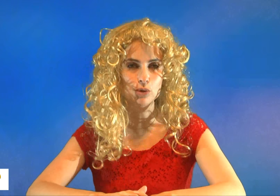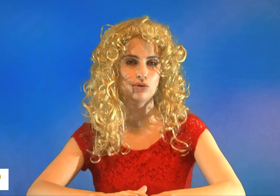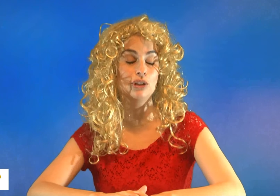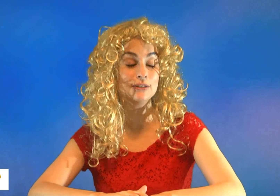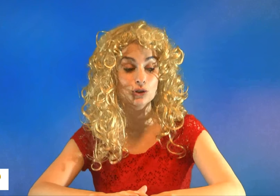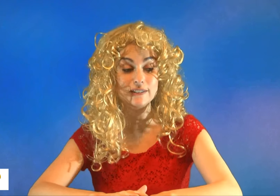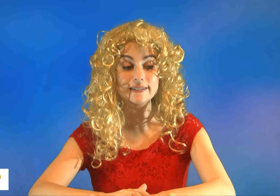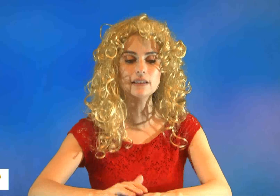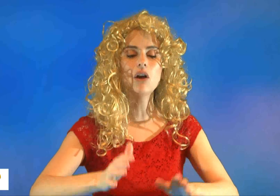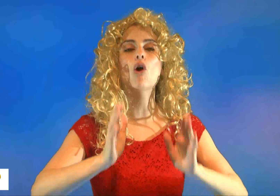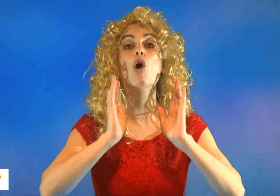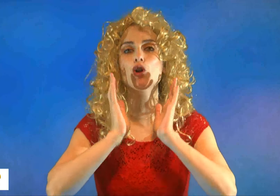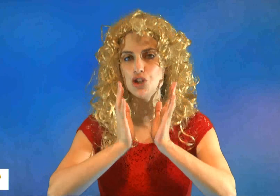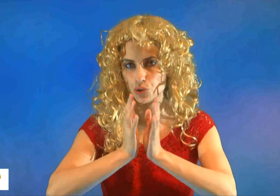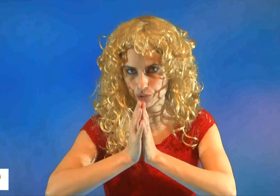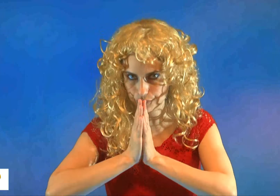de l'identité religieuse.